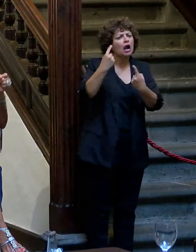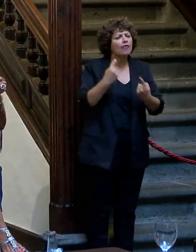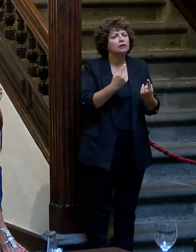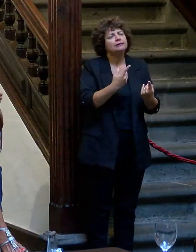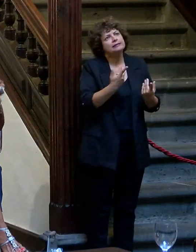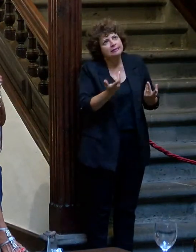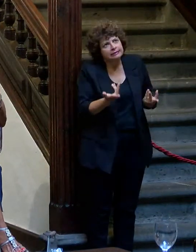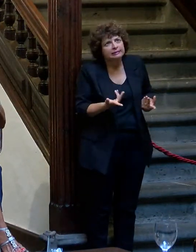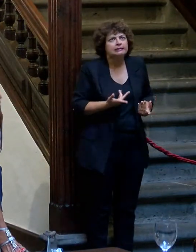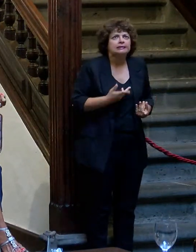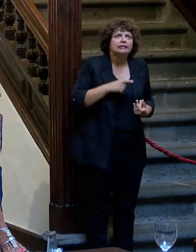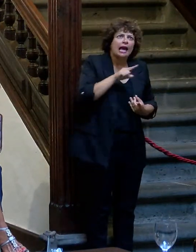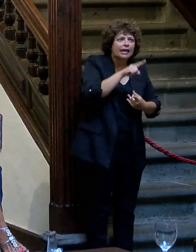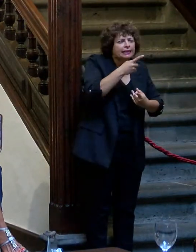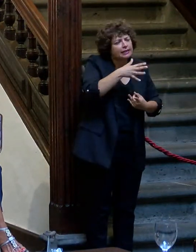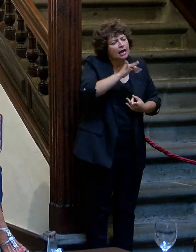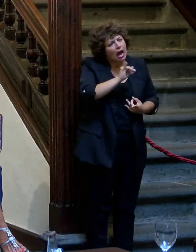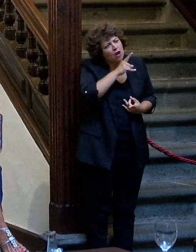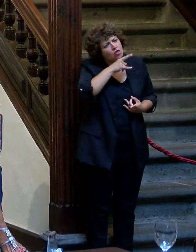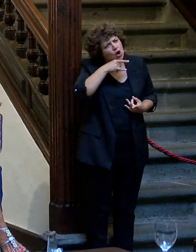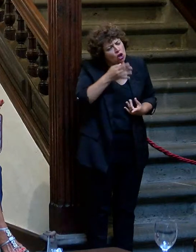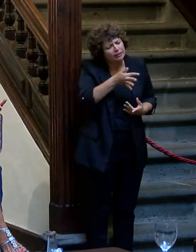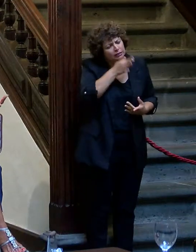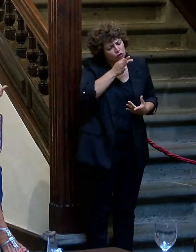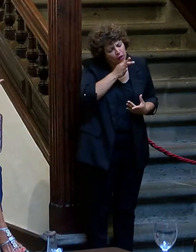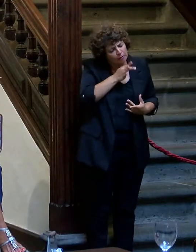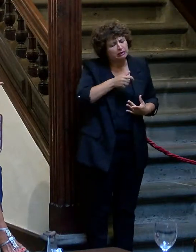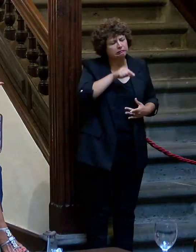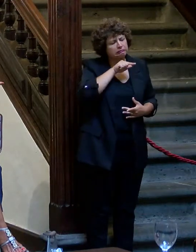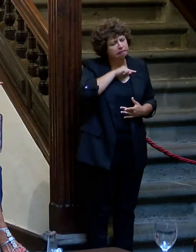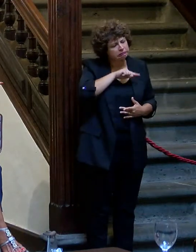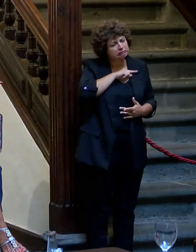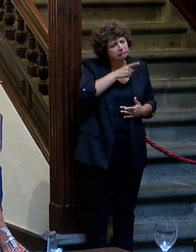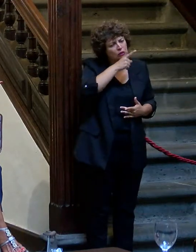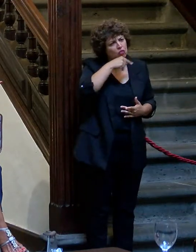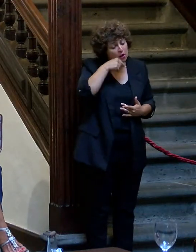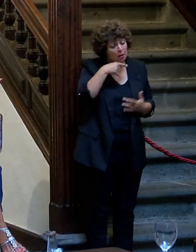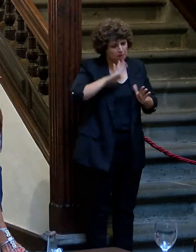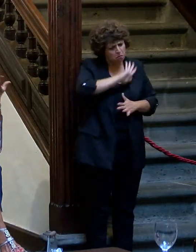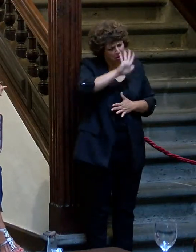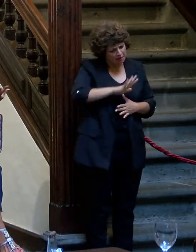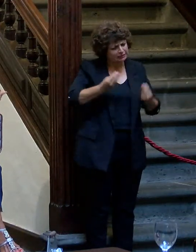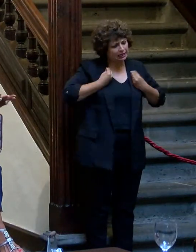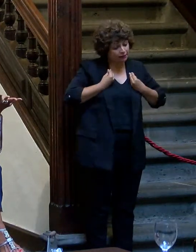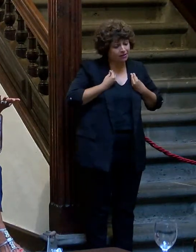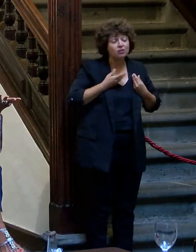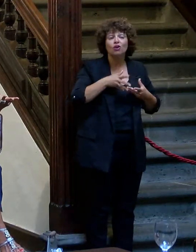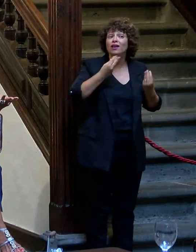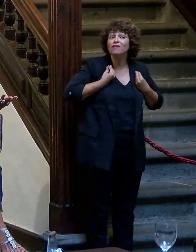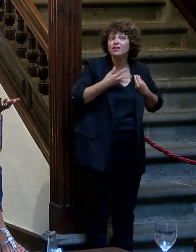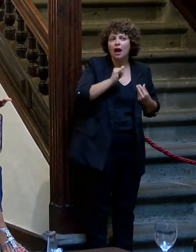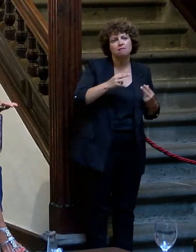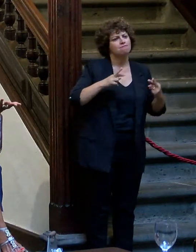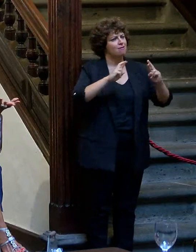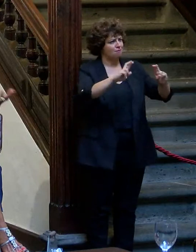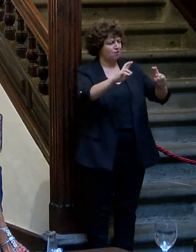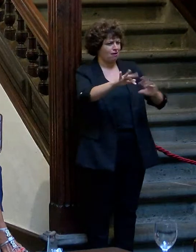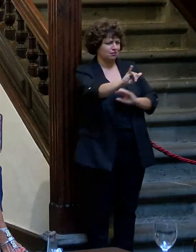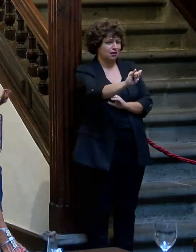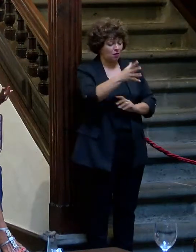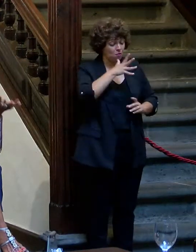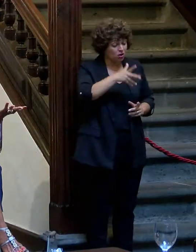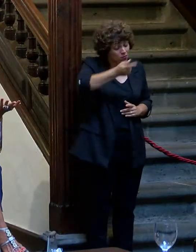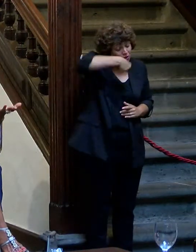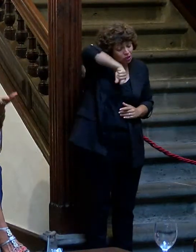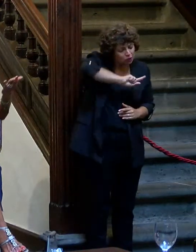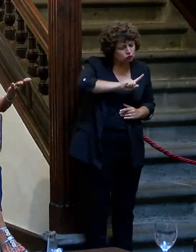habrá ciertas heridas, ciertas cicatrices que no están cerradas del todo. Pero me parece que hay vida y donde hay vida siempre hay esperanza, porque claro, nosotros